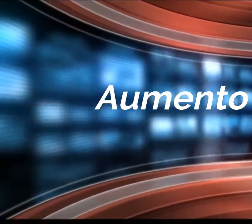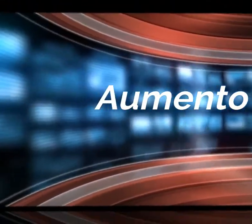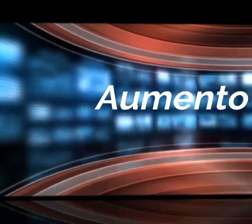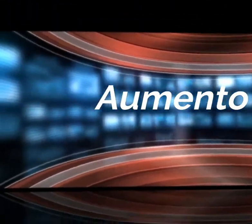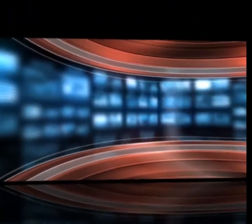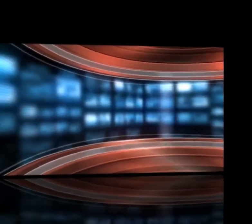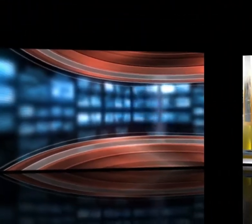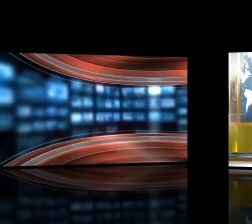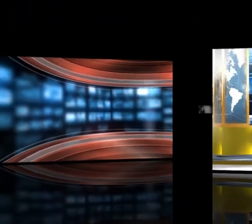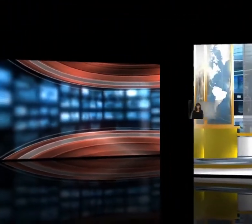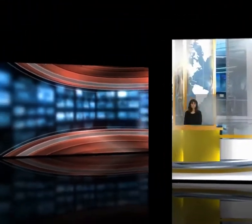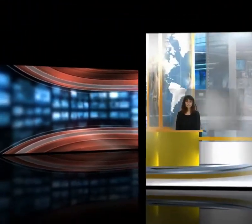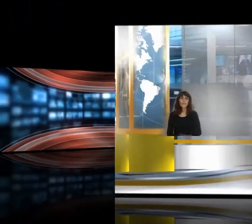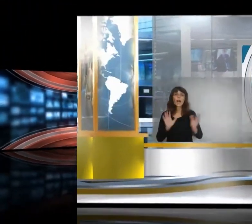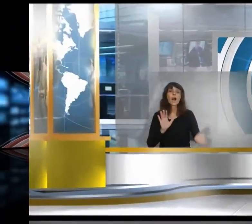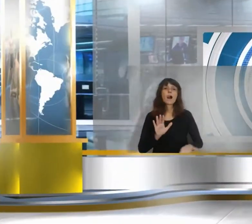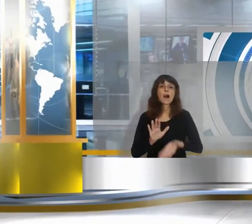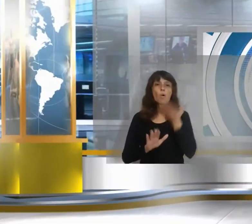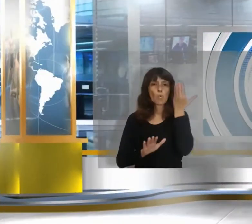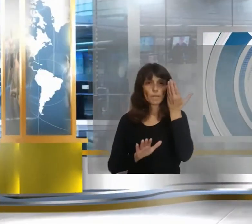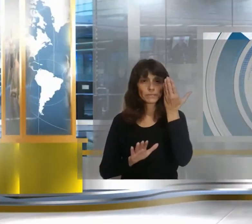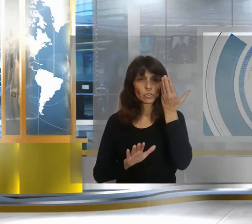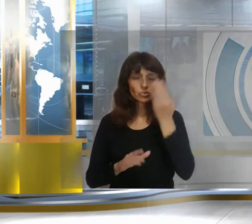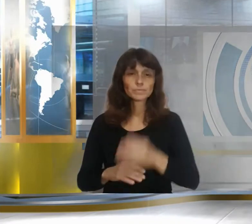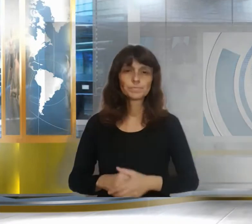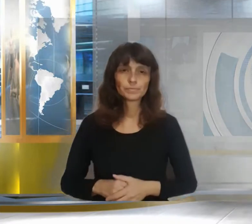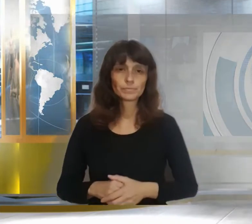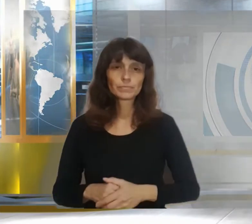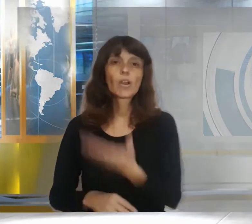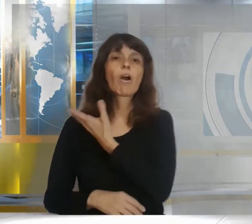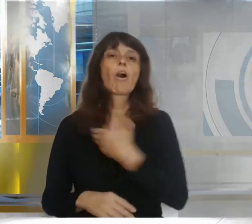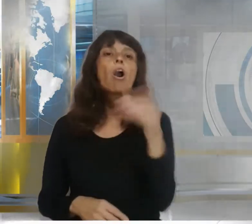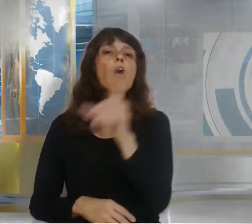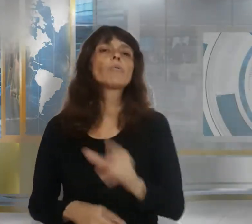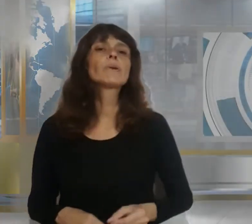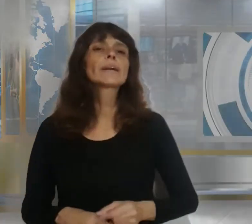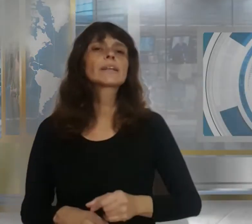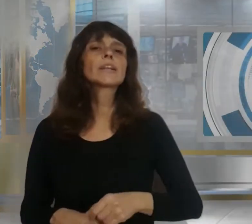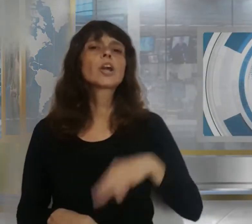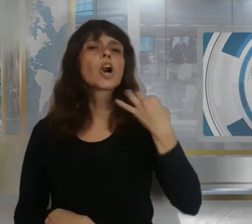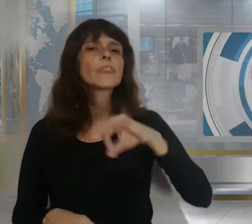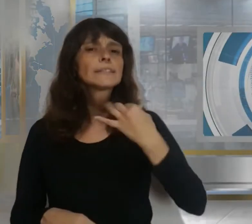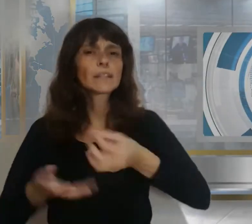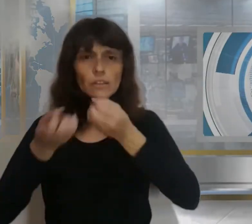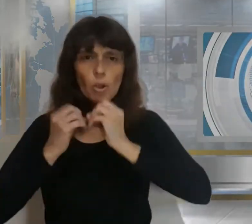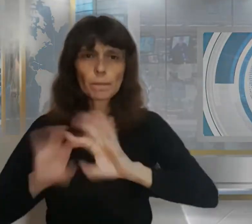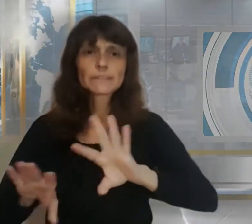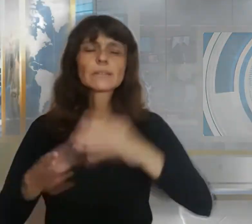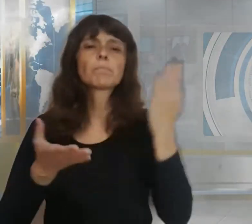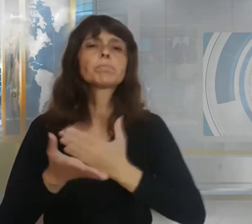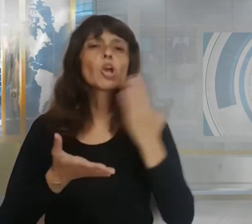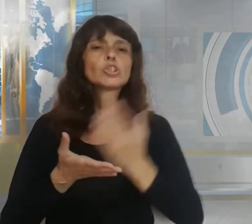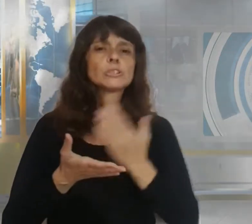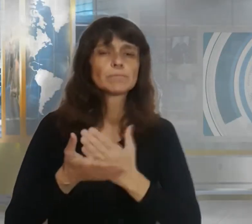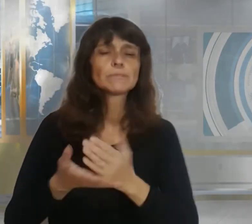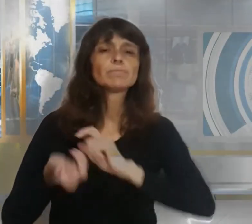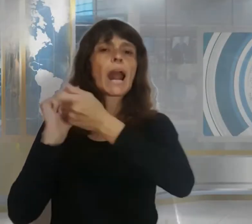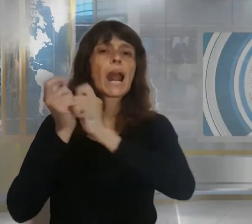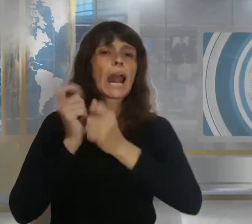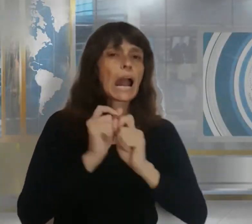Aumentos El gobierno dispuso dar inicio al procedimiento de adecuación transitoria de las tarifas de